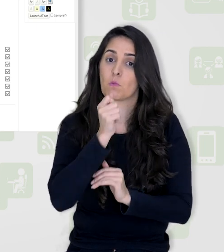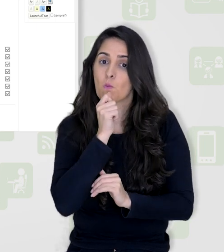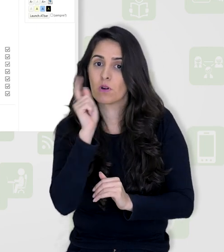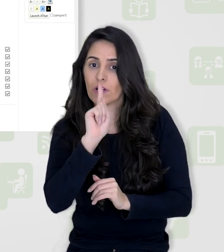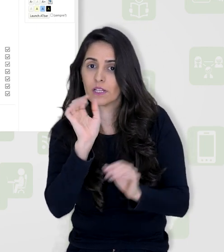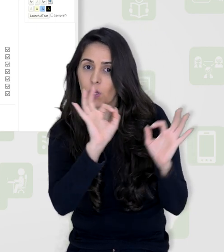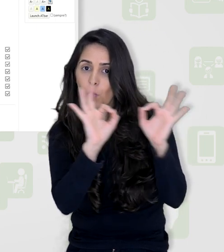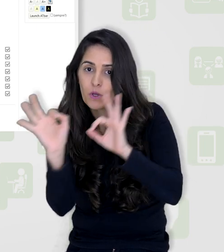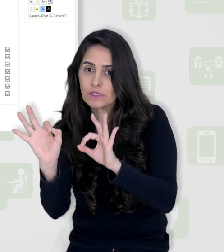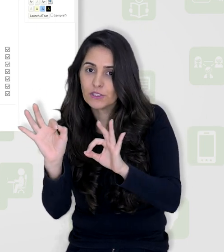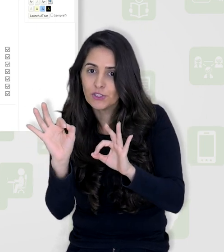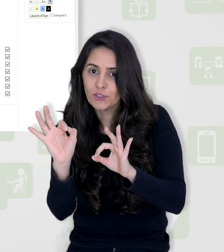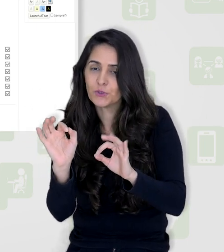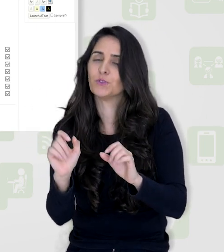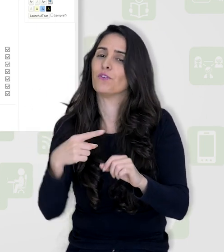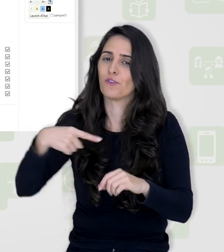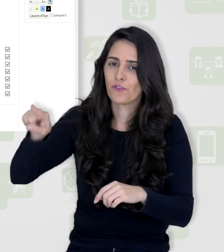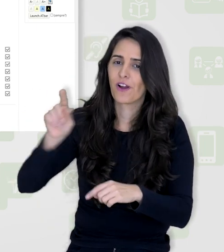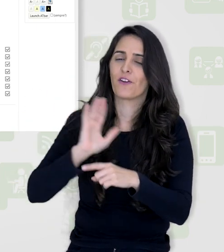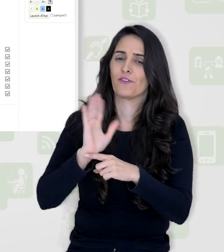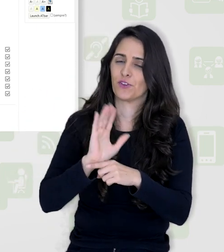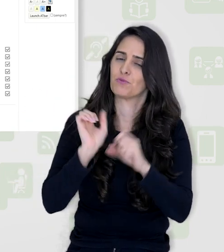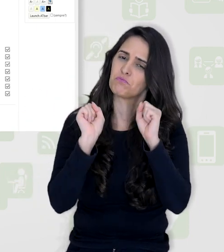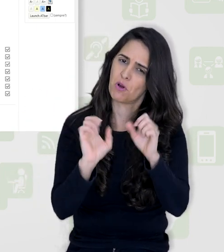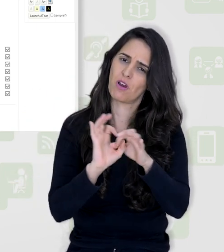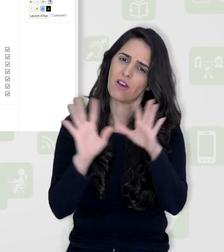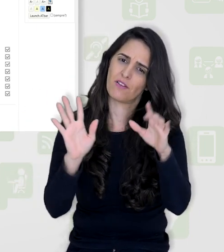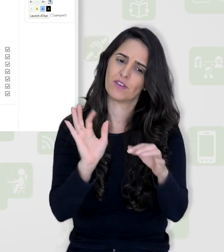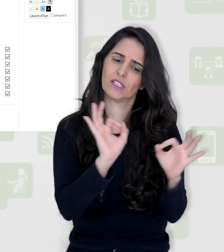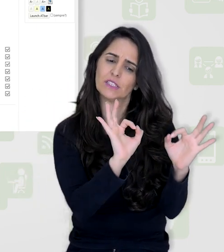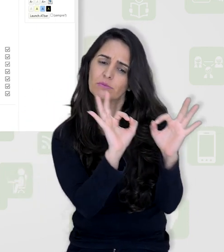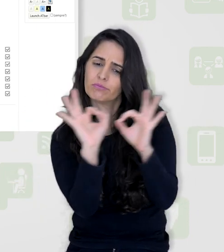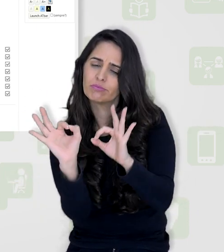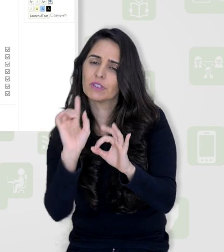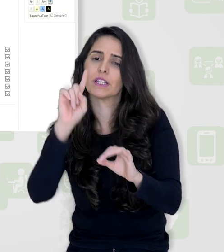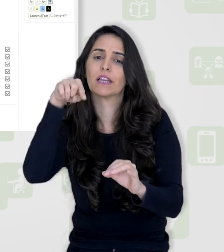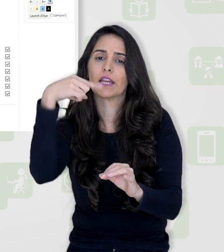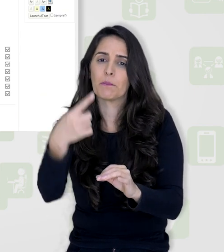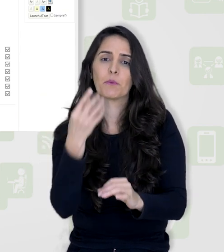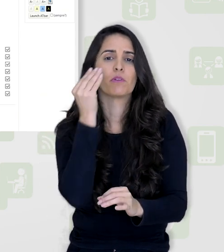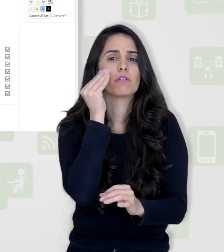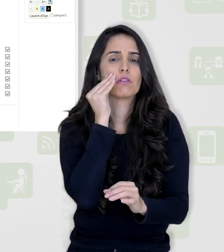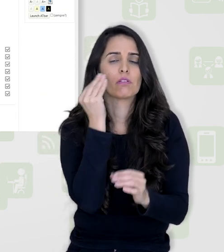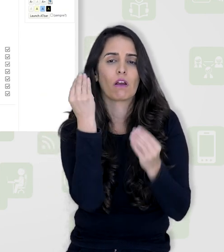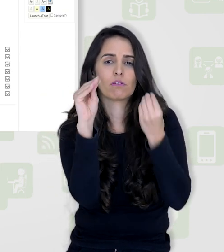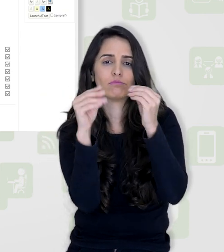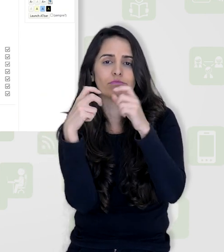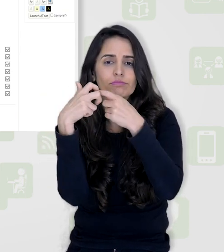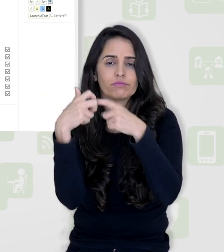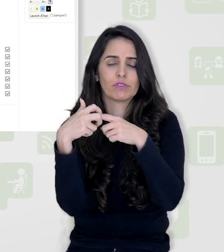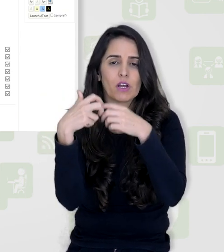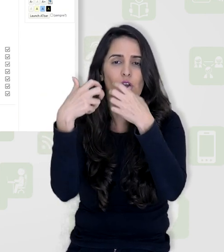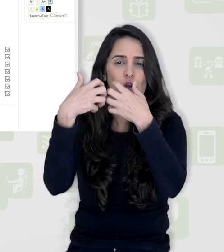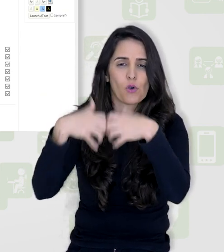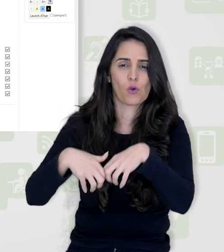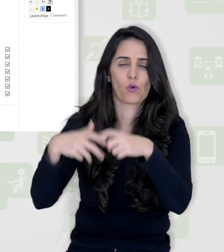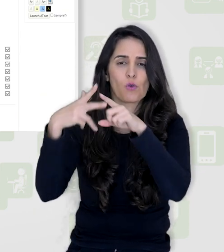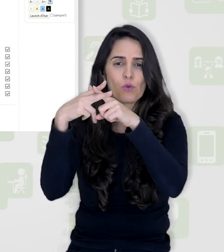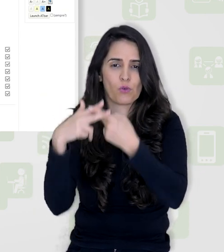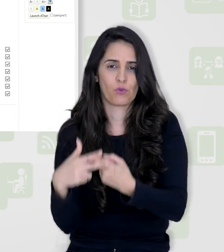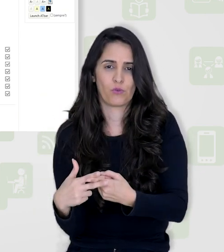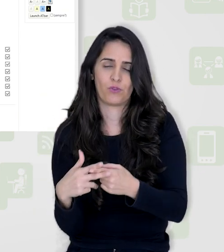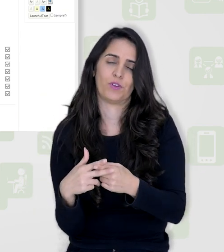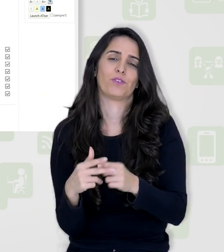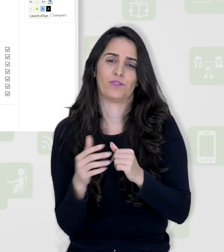estudou esses tutoriais ainda, faça isso antes de tentar então inserir e configurar as questões.